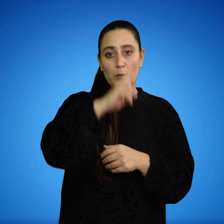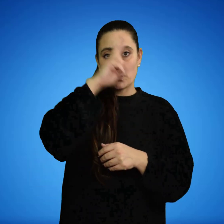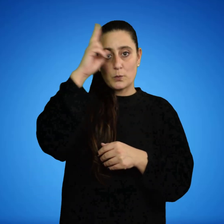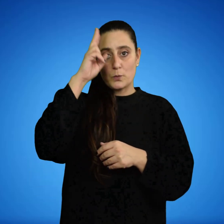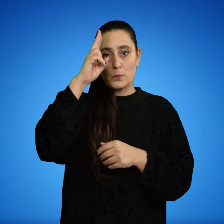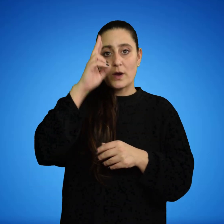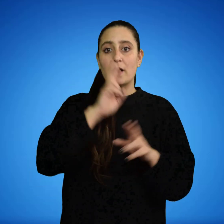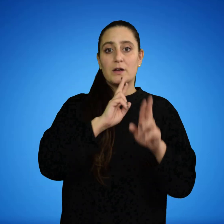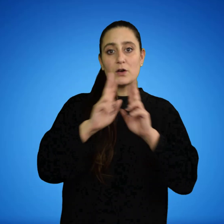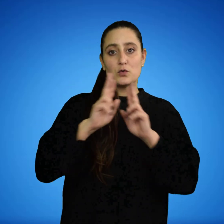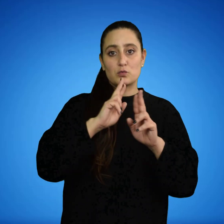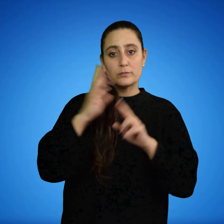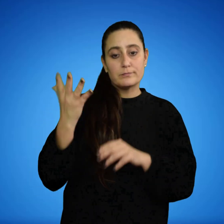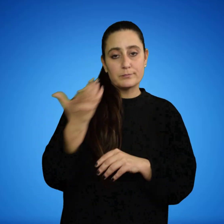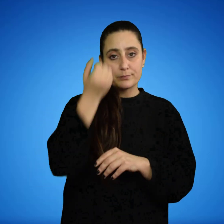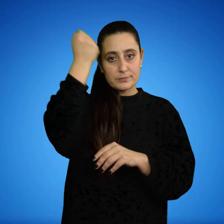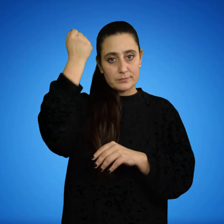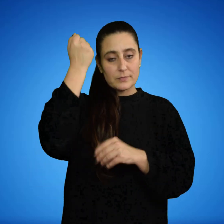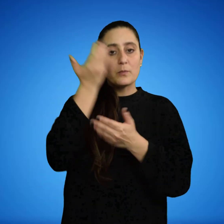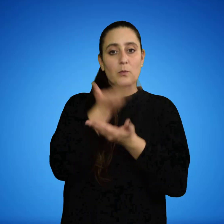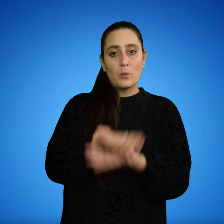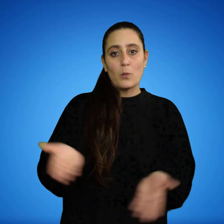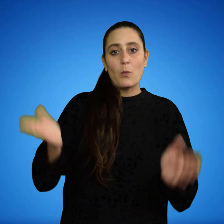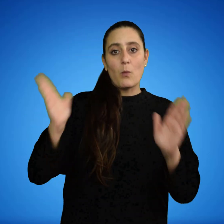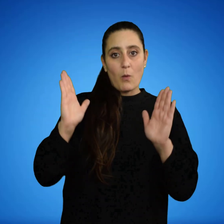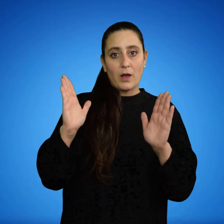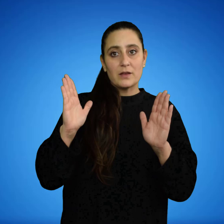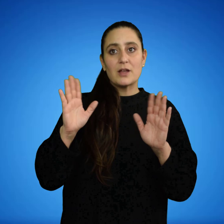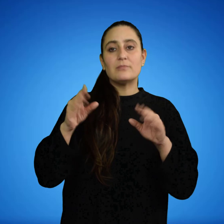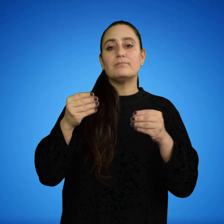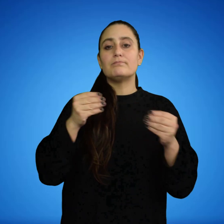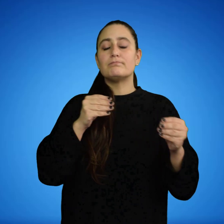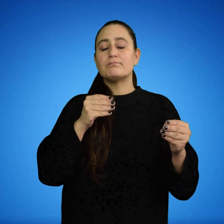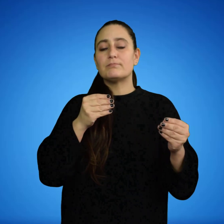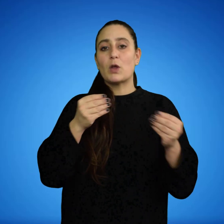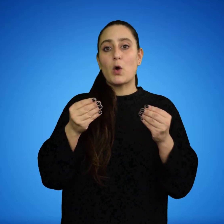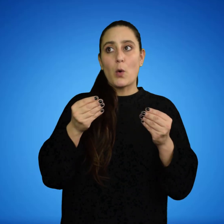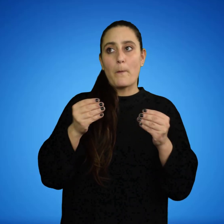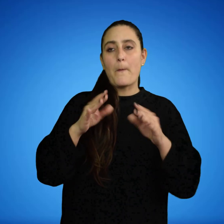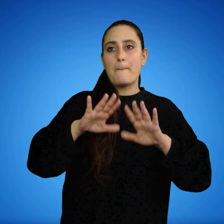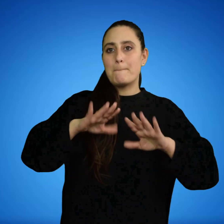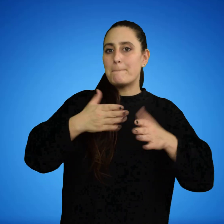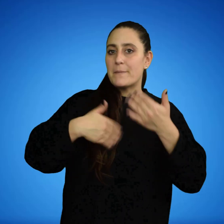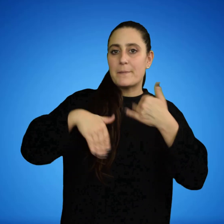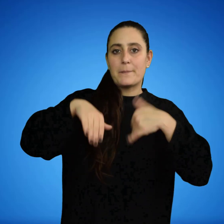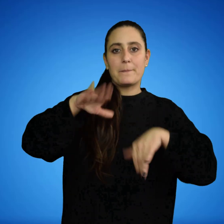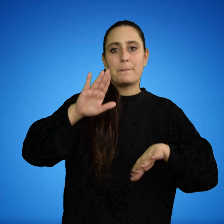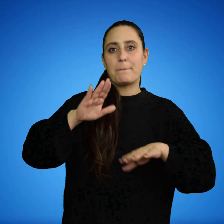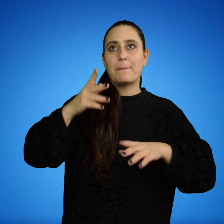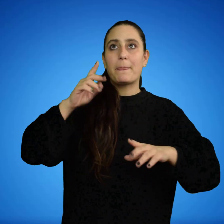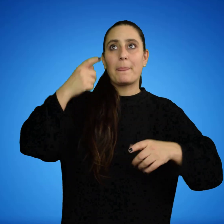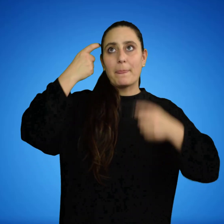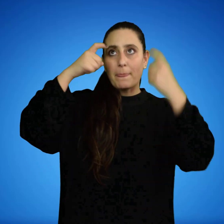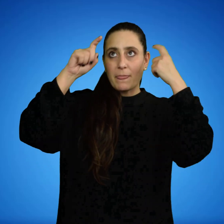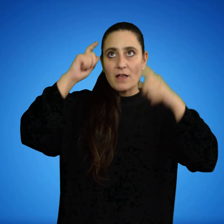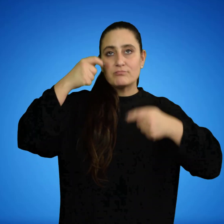los resultados encontrados muestran que el abordaje ha sido, mayormente, desde la creación y la producción